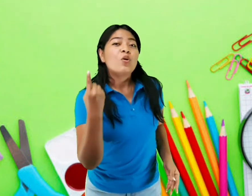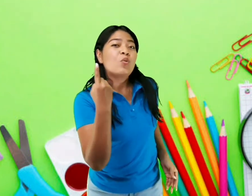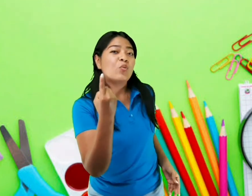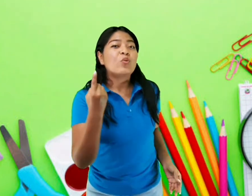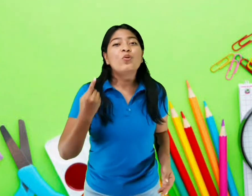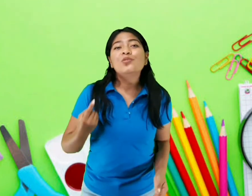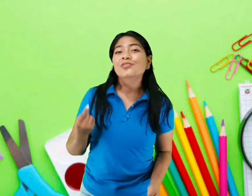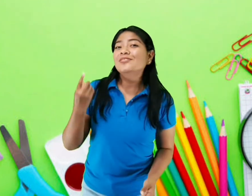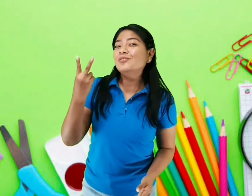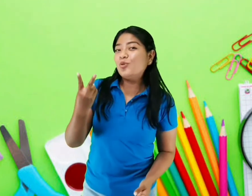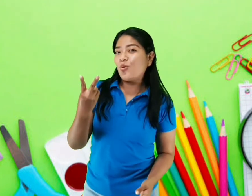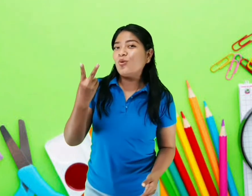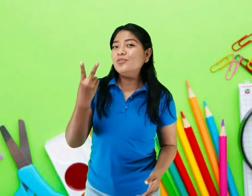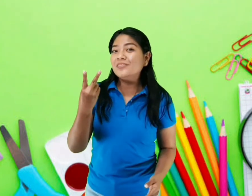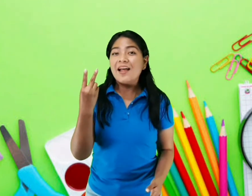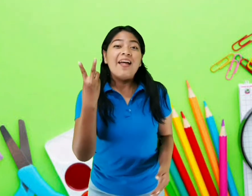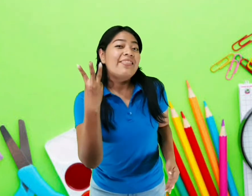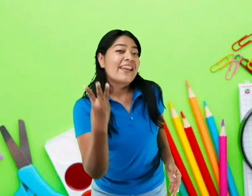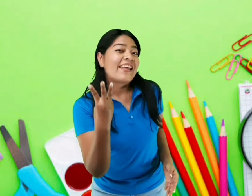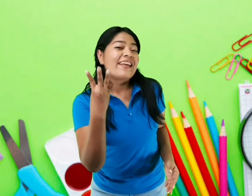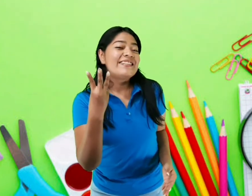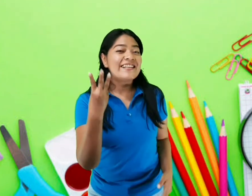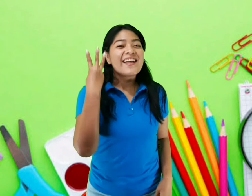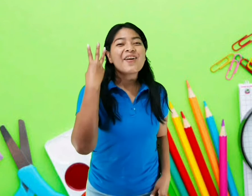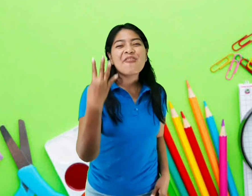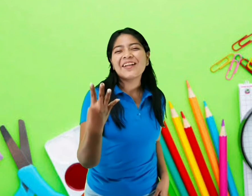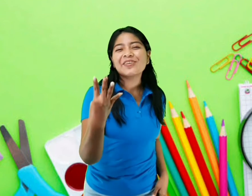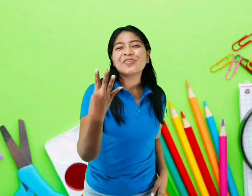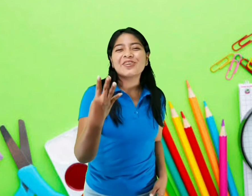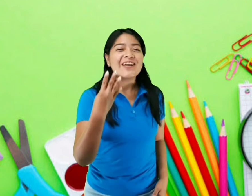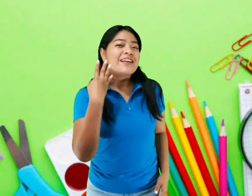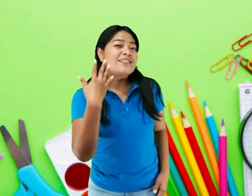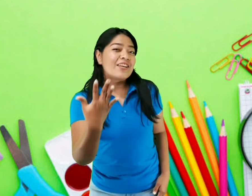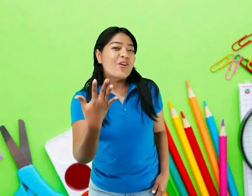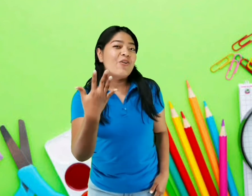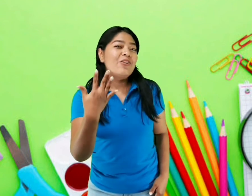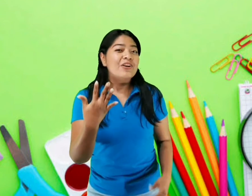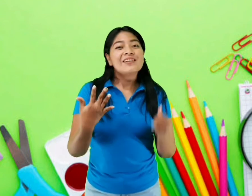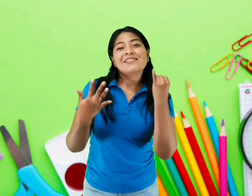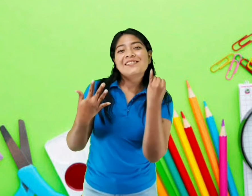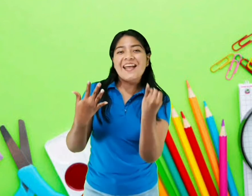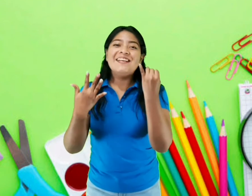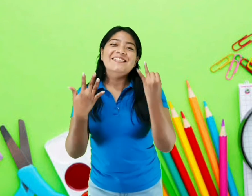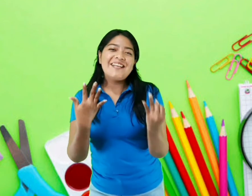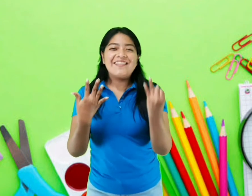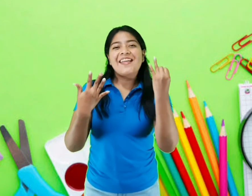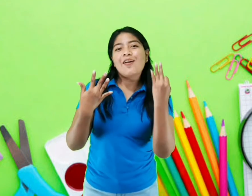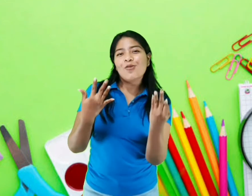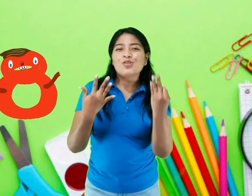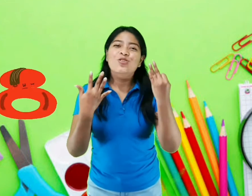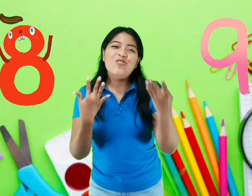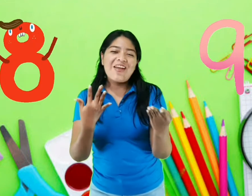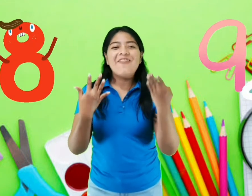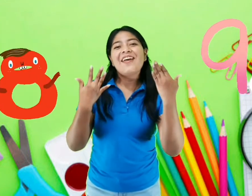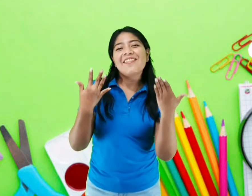Uno, dos, tres, cuatro, cinco, seis, siete, ocho, nueve, diez.